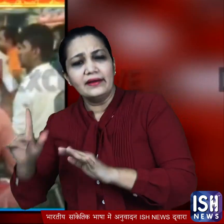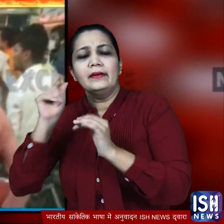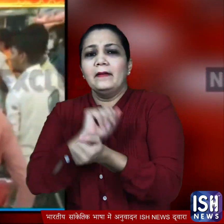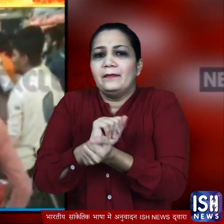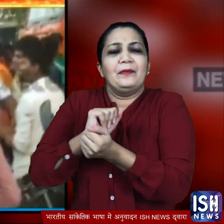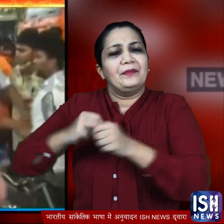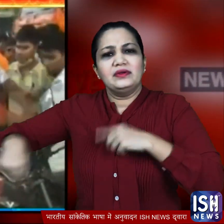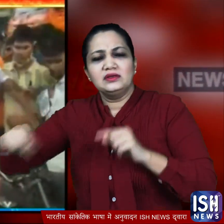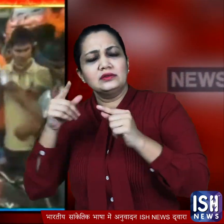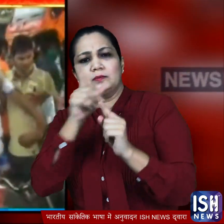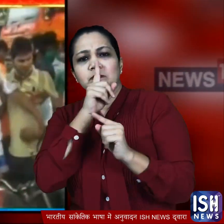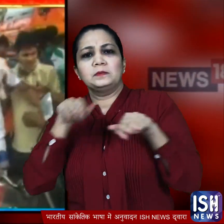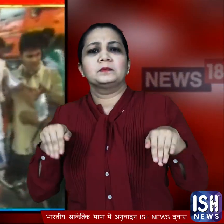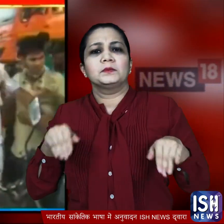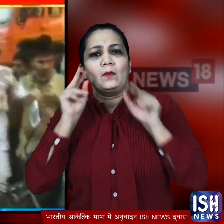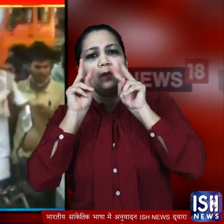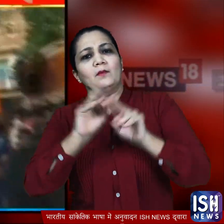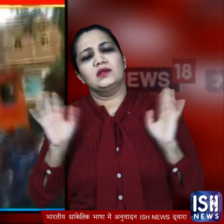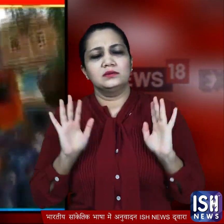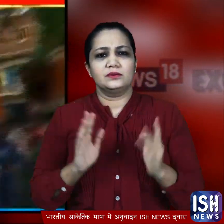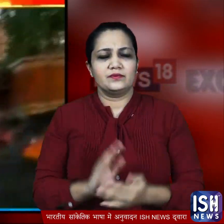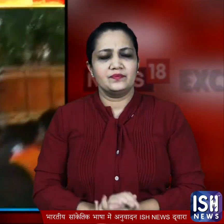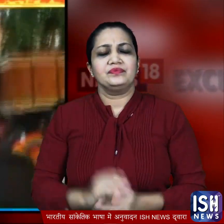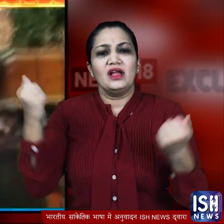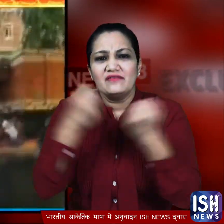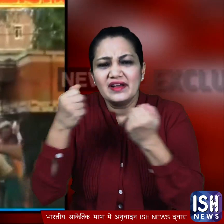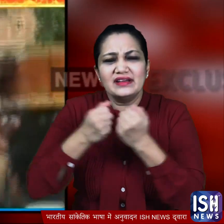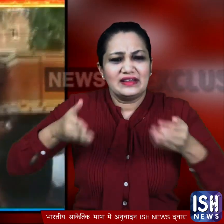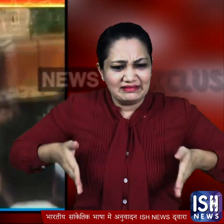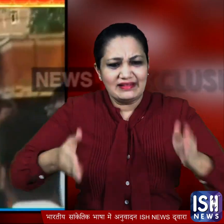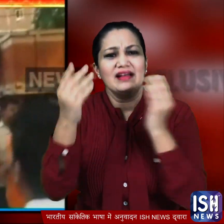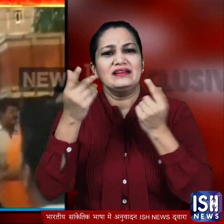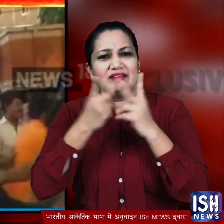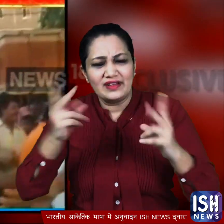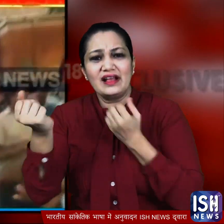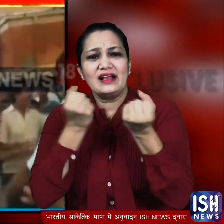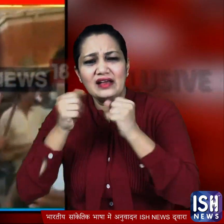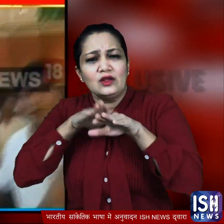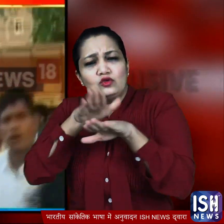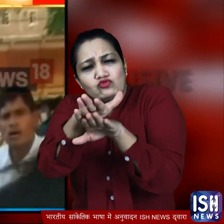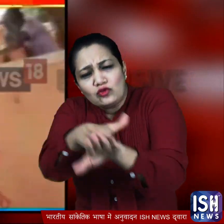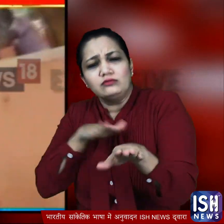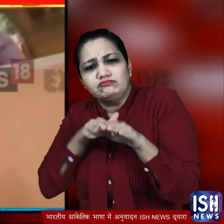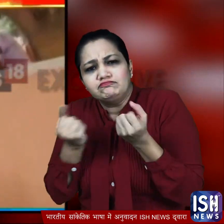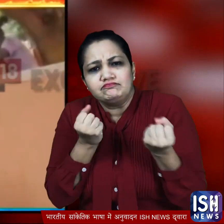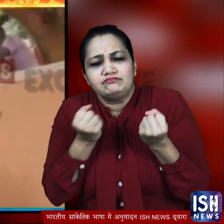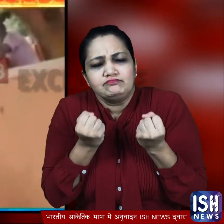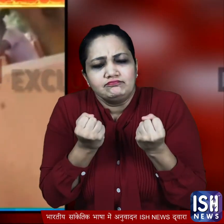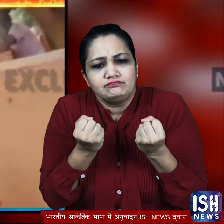हम जानी की बात ये रही कि वो चुपचाप वहां खड़े नजर आए इस हंगामे की वज़े से सड़क से गुजरने वाली गाडियों की रफ्तार धीमी पड़ गए थोड़ी ही देर में ट्राफिक